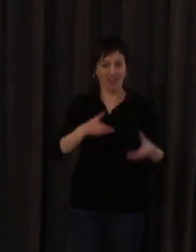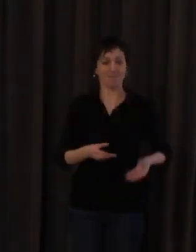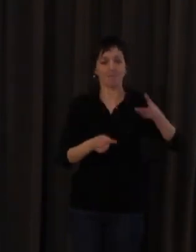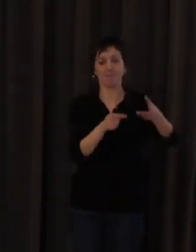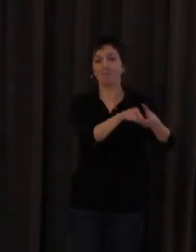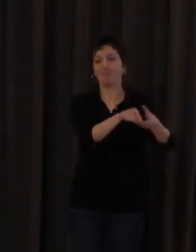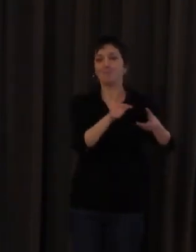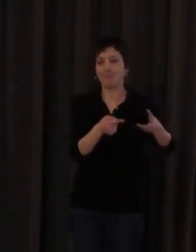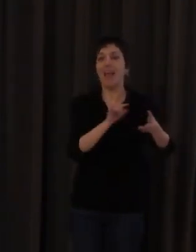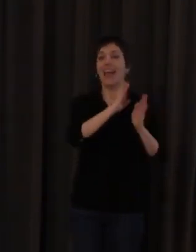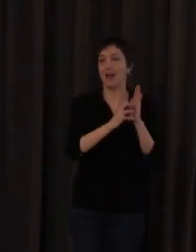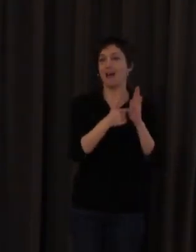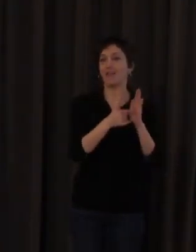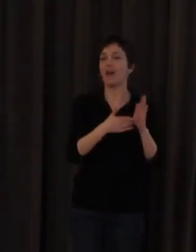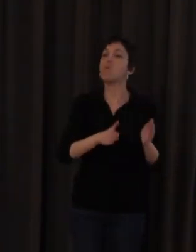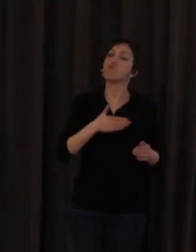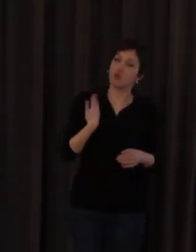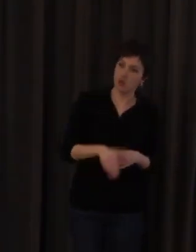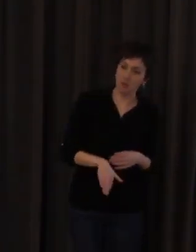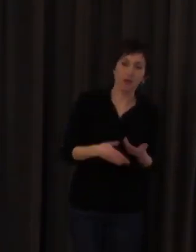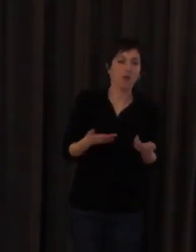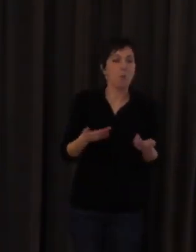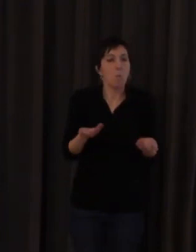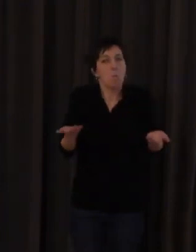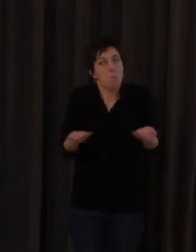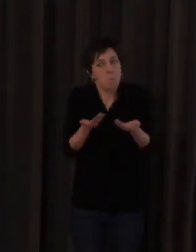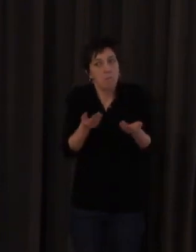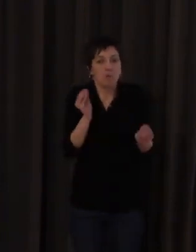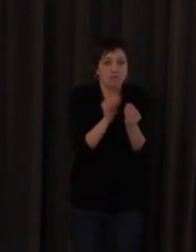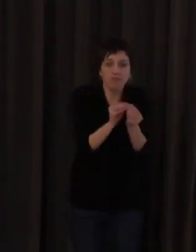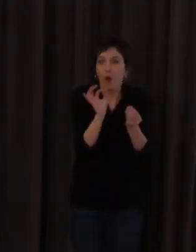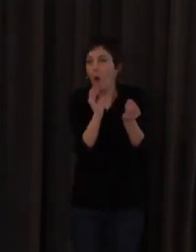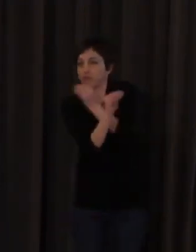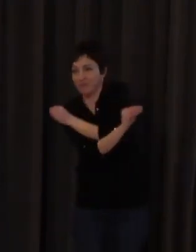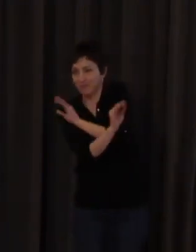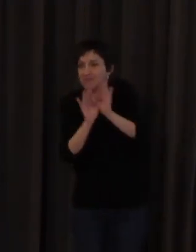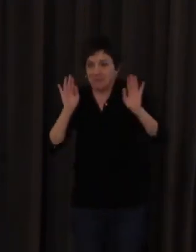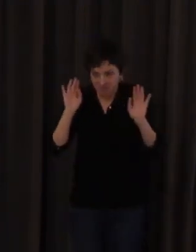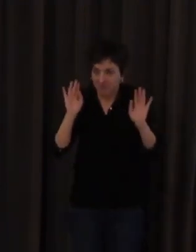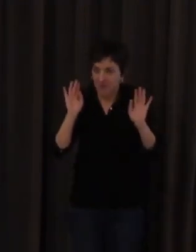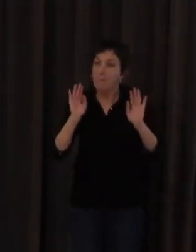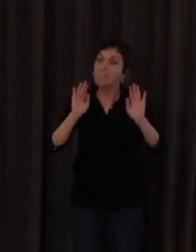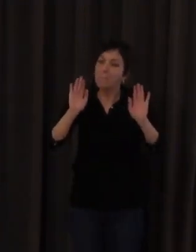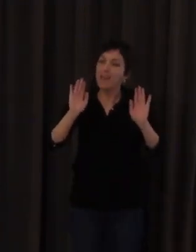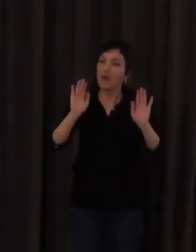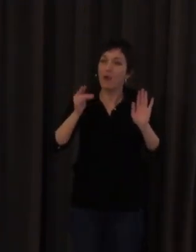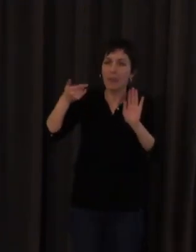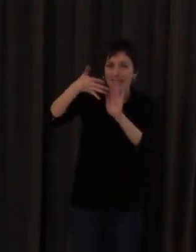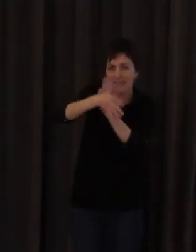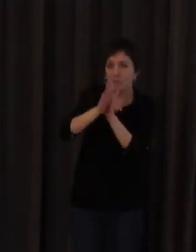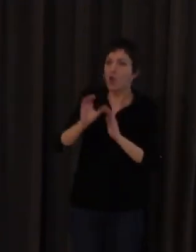es una gramática con la que se puede estar más o menos de acuerdo pero desde luego es una descripción